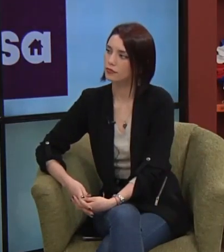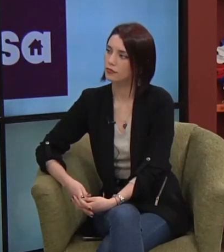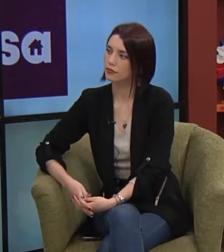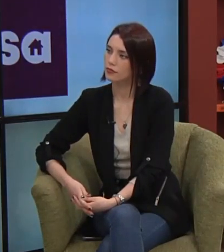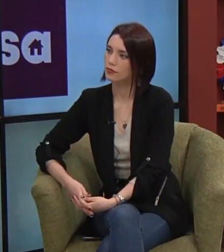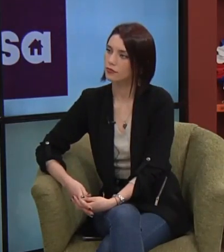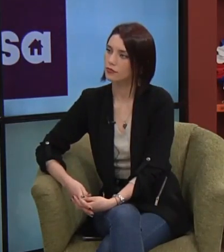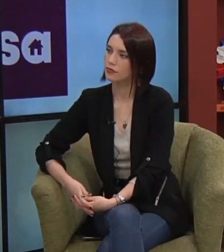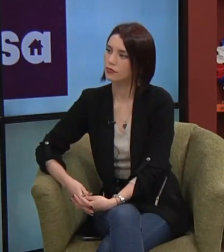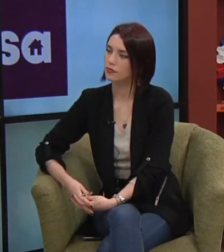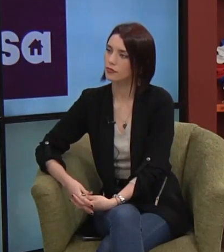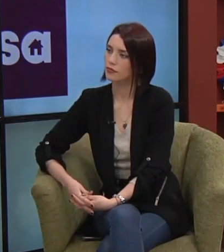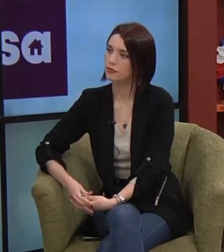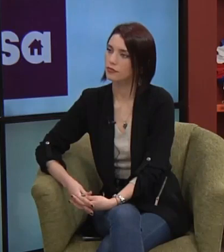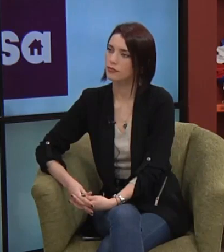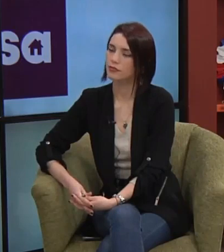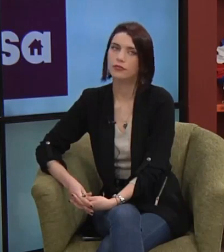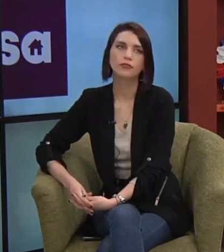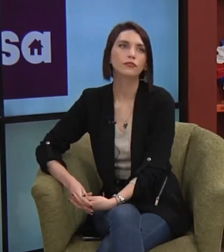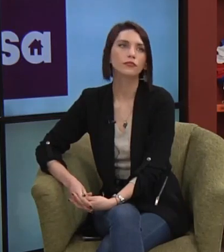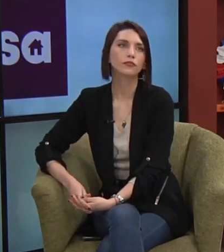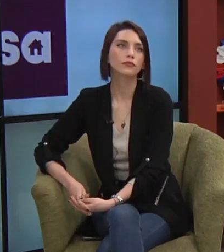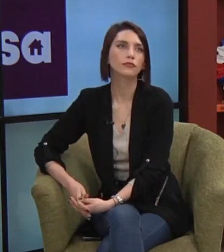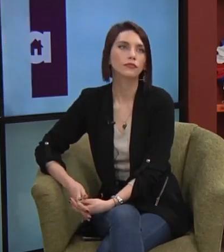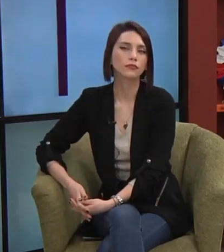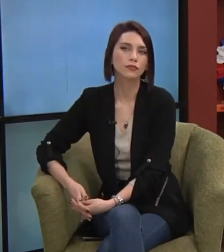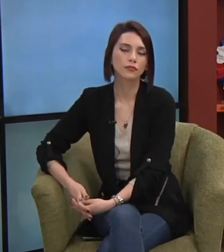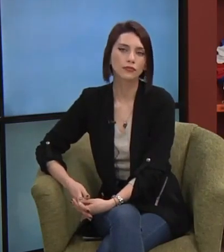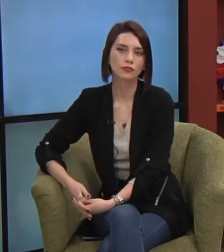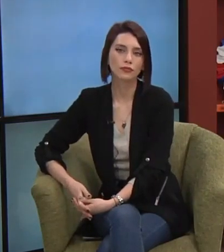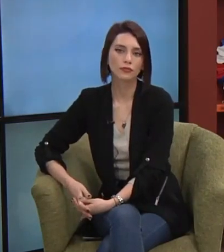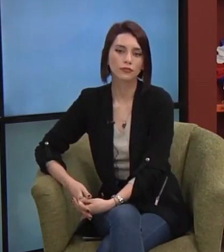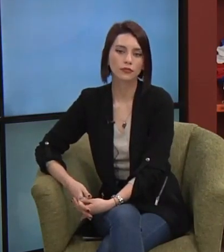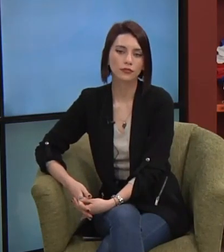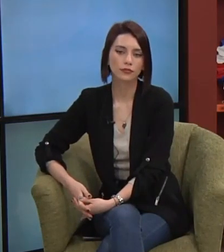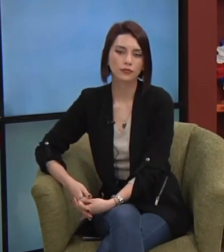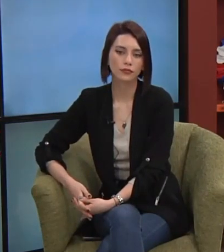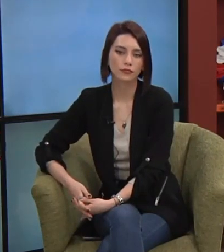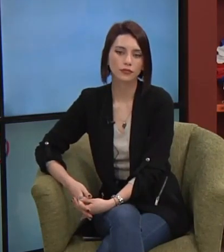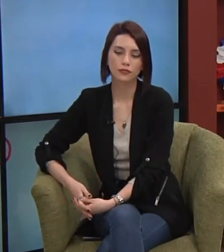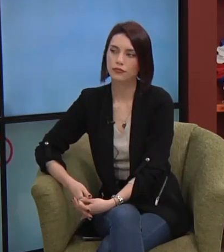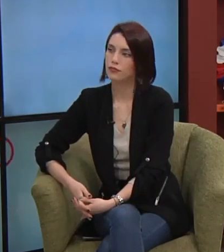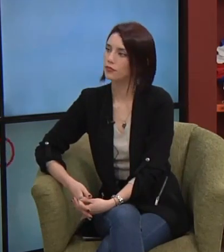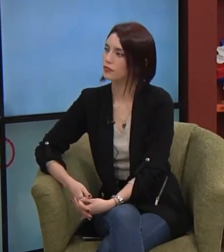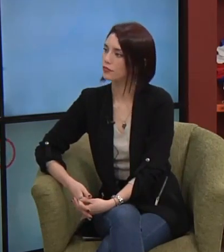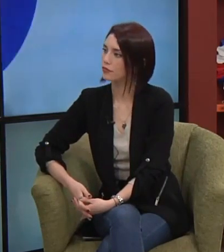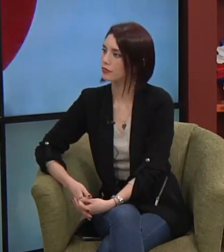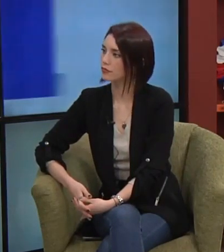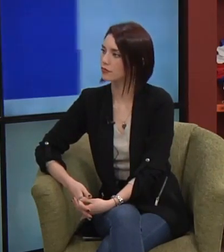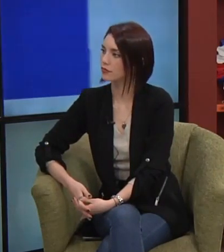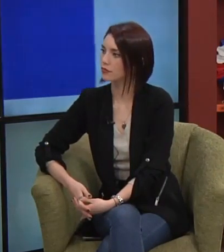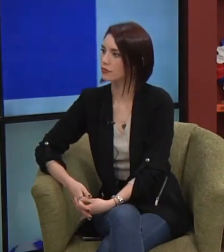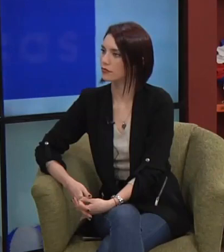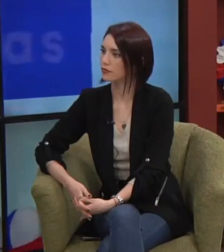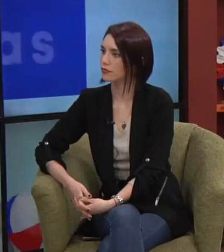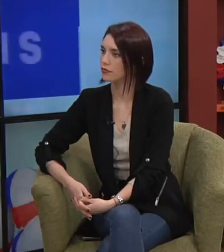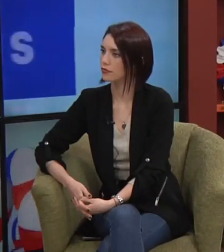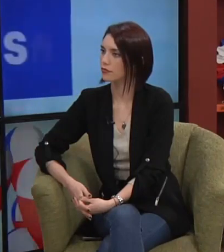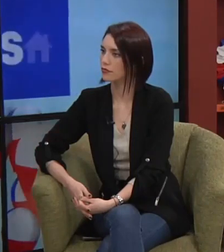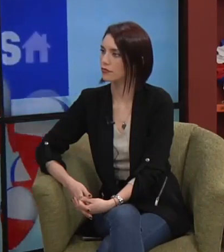la necesidad que tienen precisamente las personas ciegas. ¿Qué pasa con las personas sordas? Porque tampoco todas saben hablar